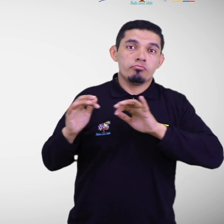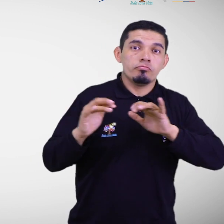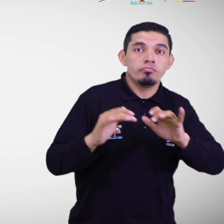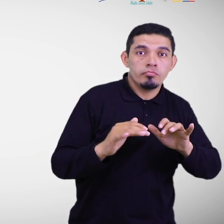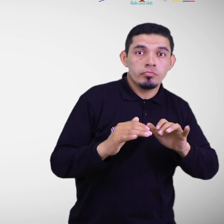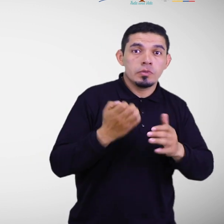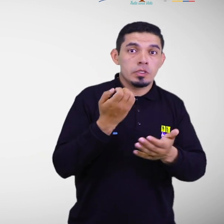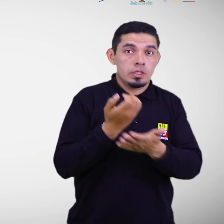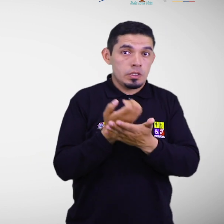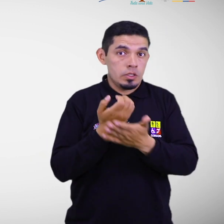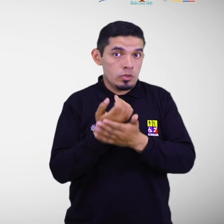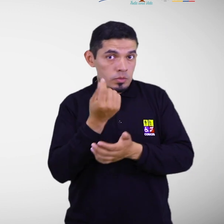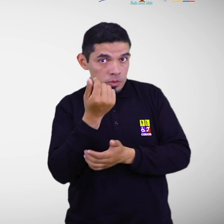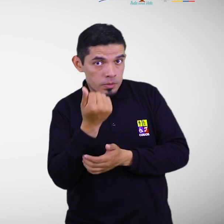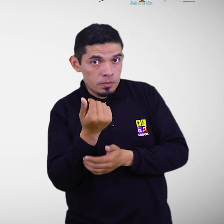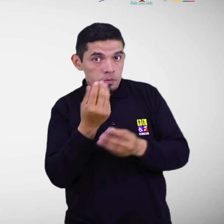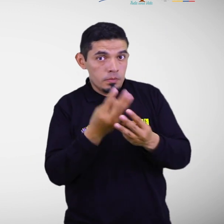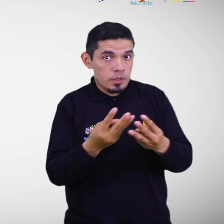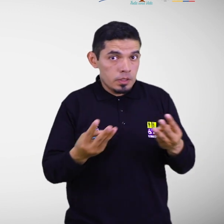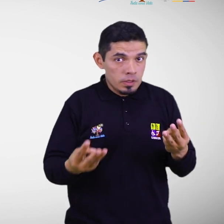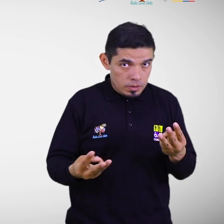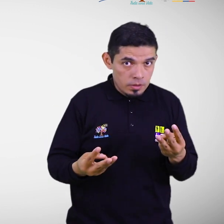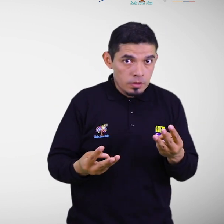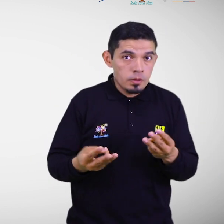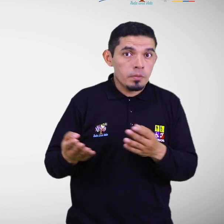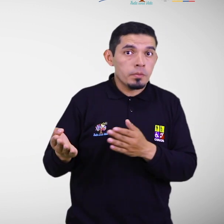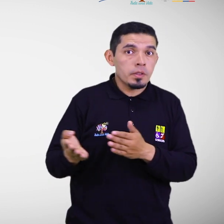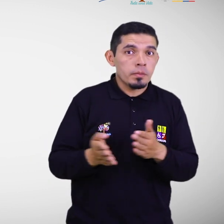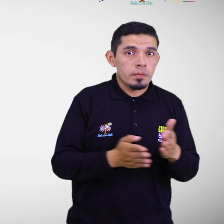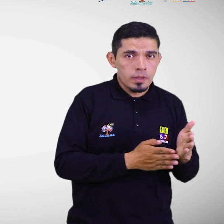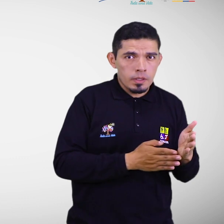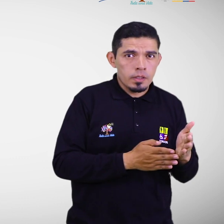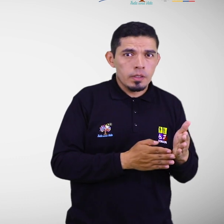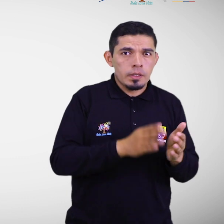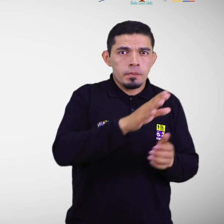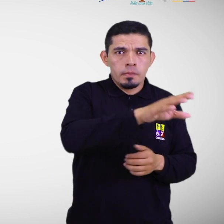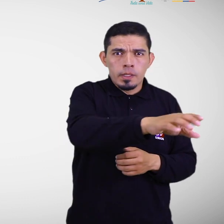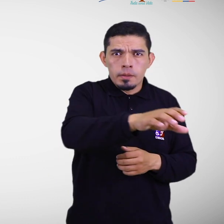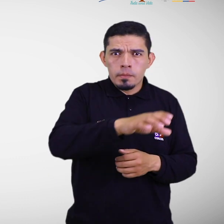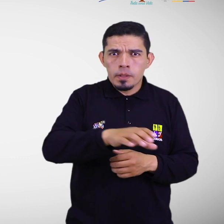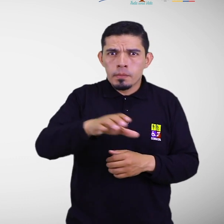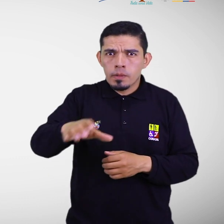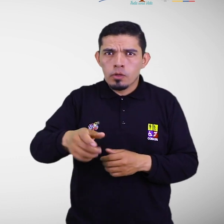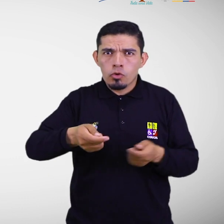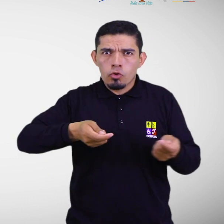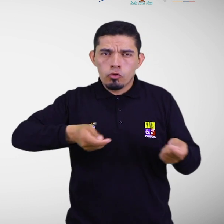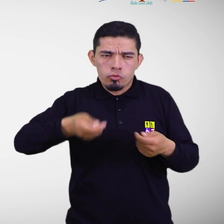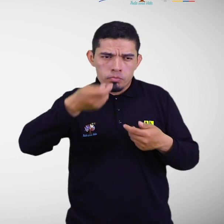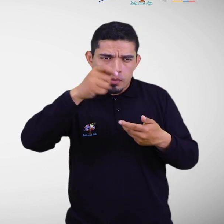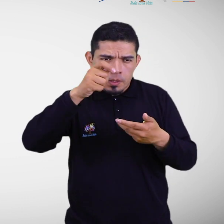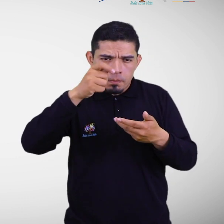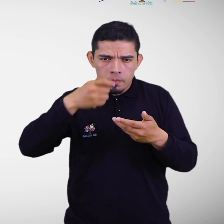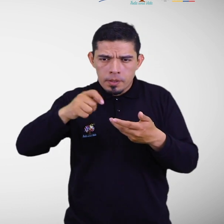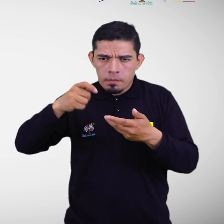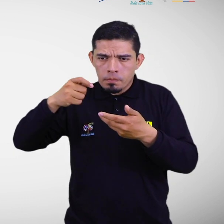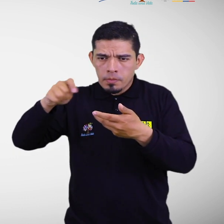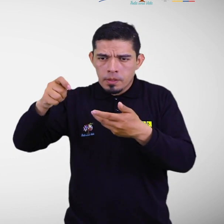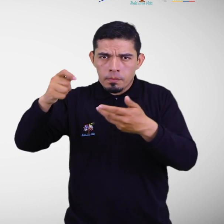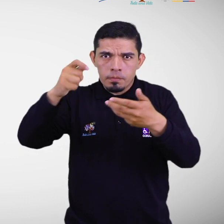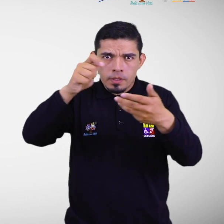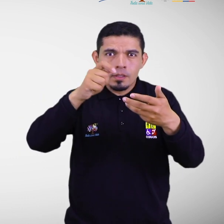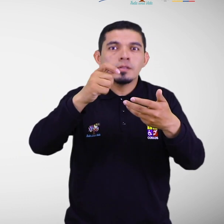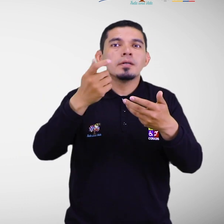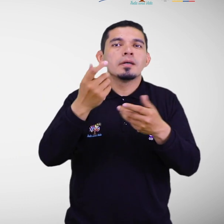y material. Prevé la ejecución ordenada de operaciones y su control es más complejo. El propósito es evaluar la